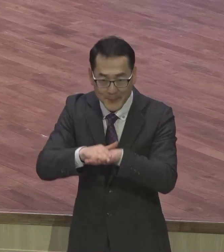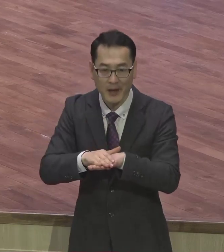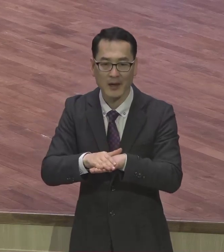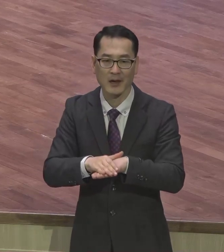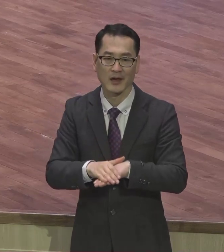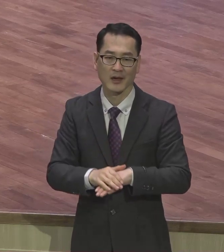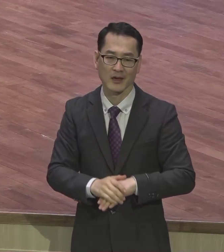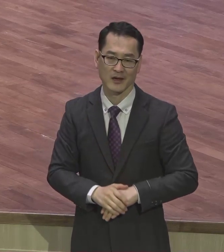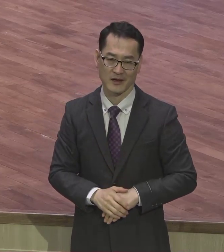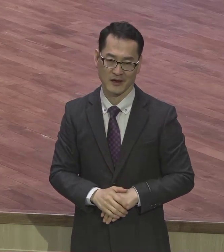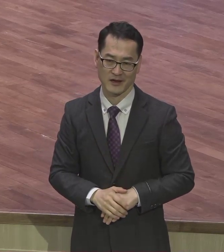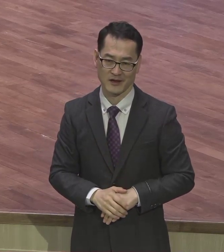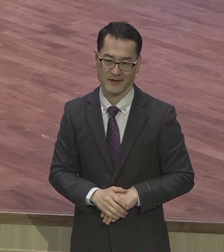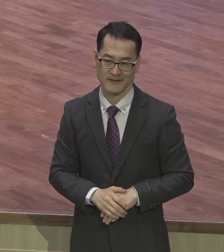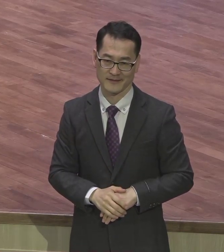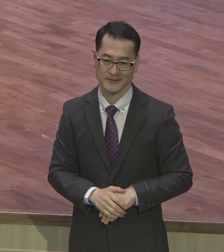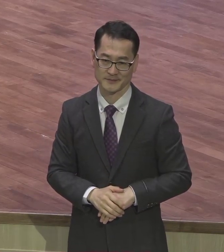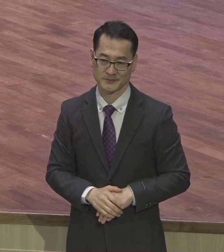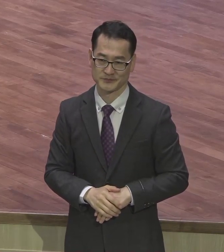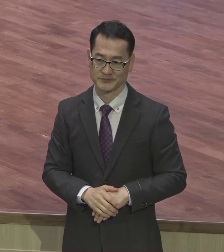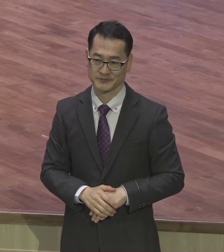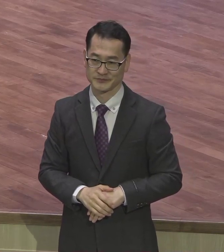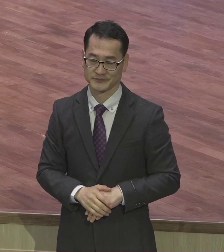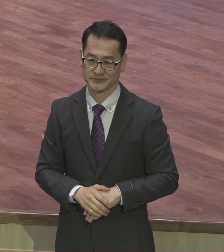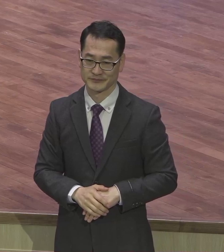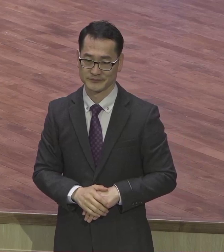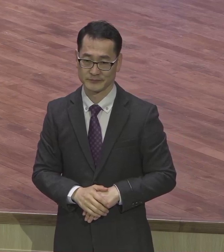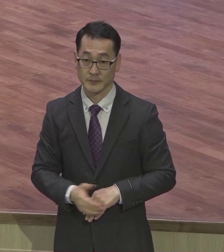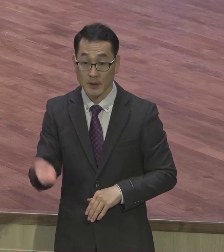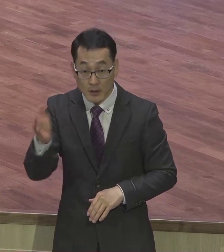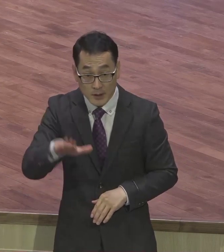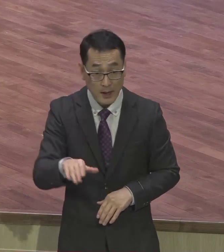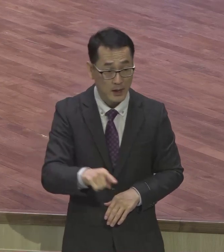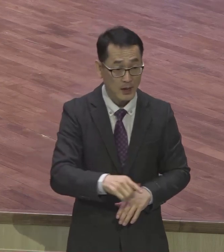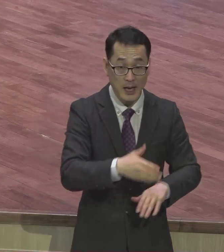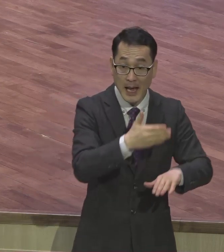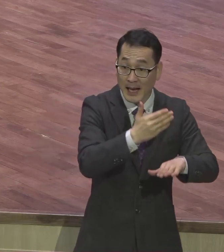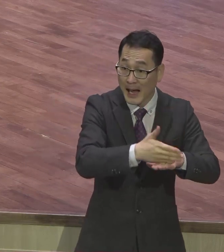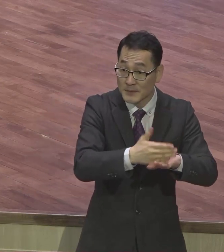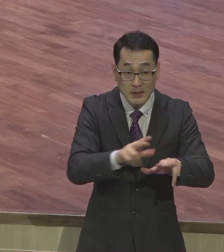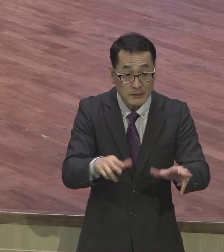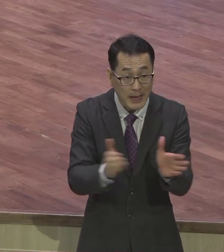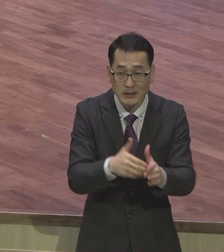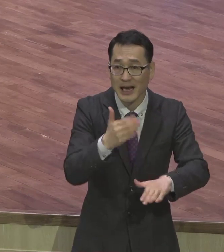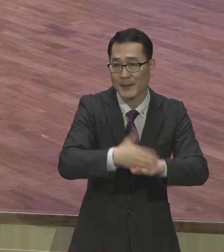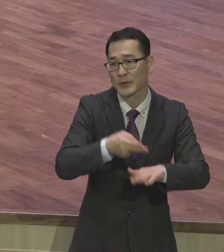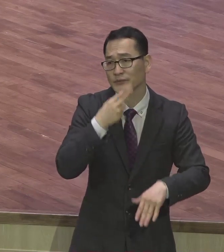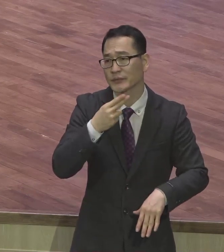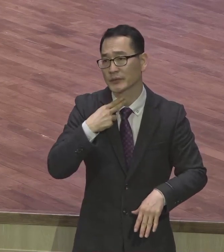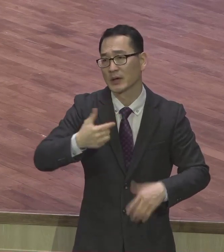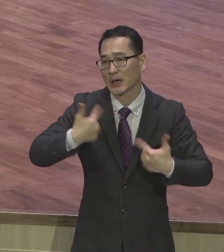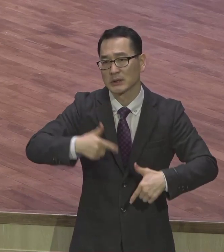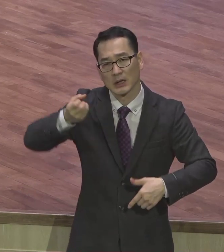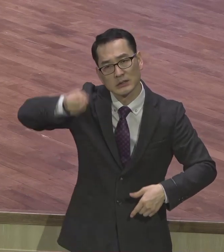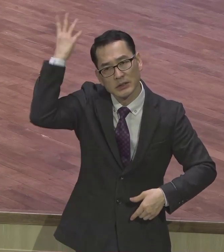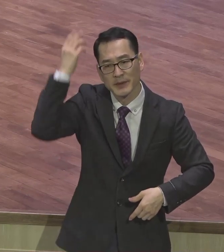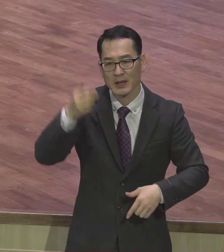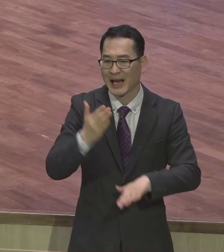분들 1년 내내 정신없이 살다가 감사라는 입에서 나온 적이 없어. 감사 불평고 원망만 하지 감사하는 분들